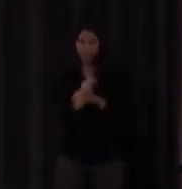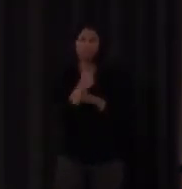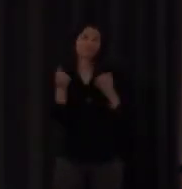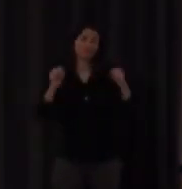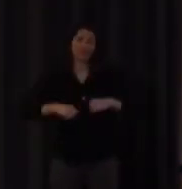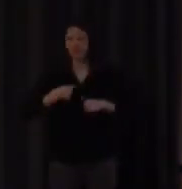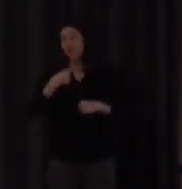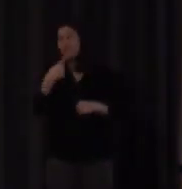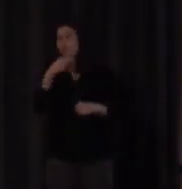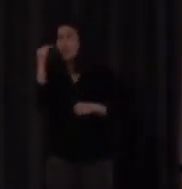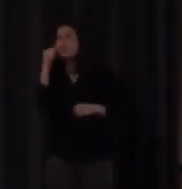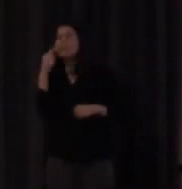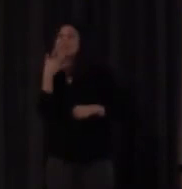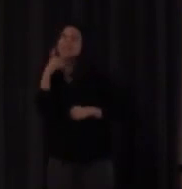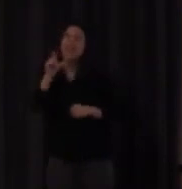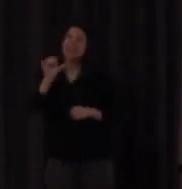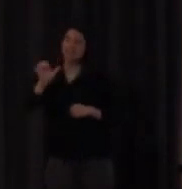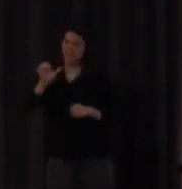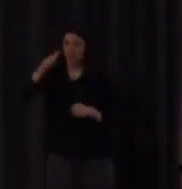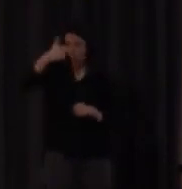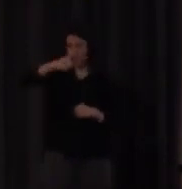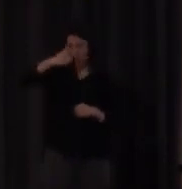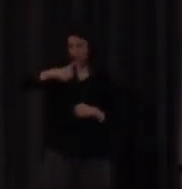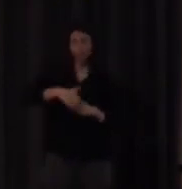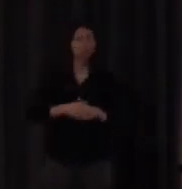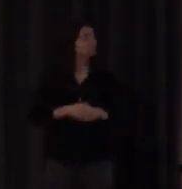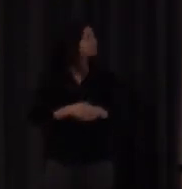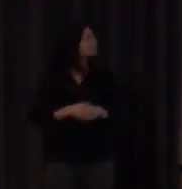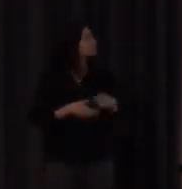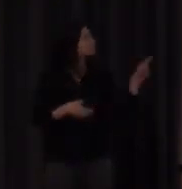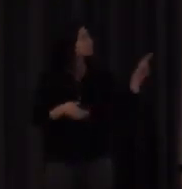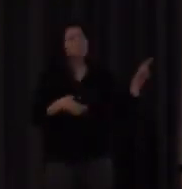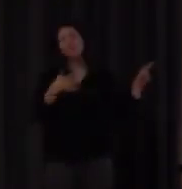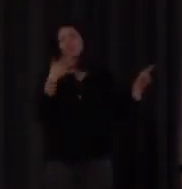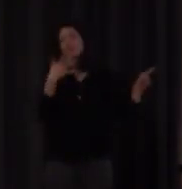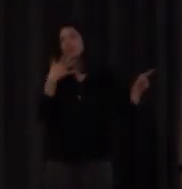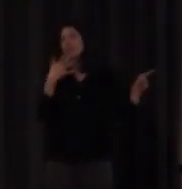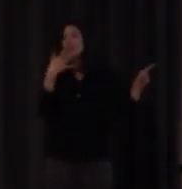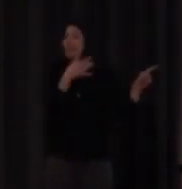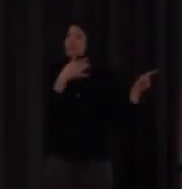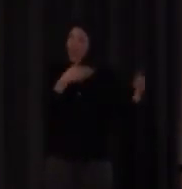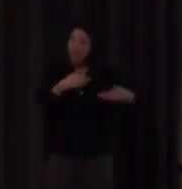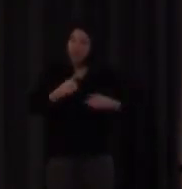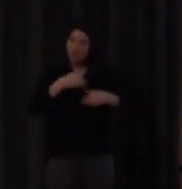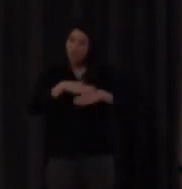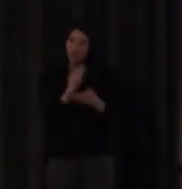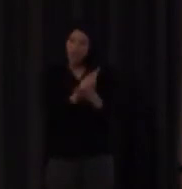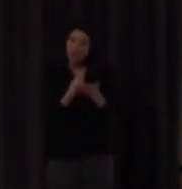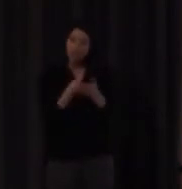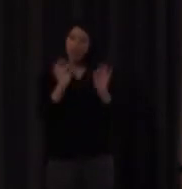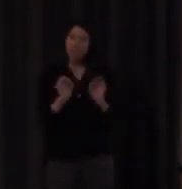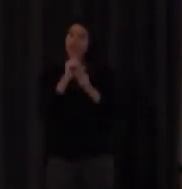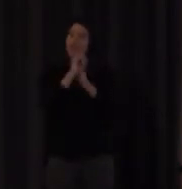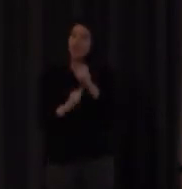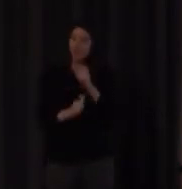la lo de la LSE bien esto va a servir para representar el fonema de configuración antes tendré que decir